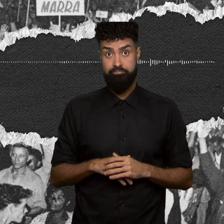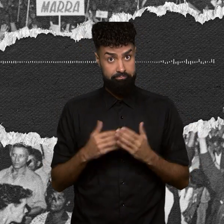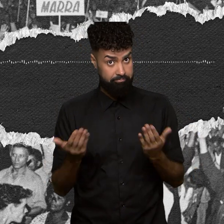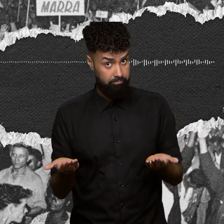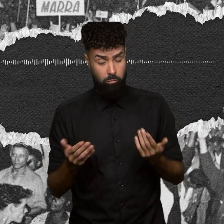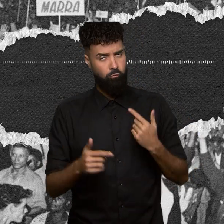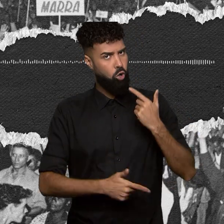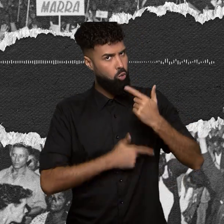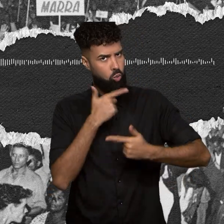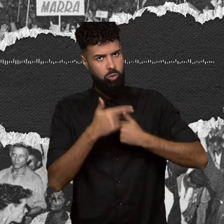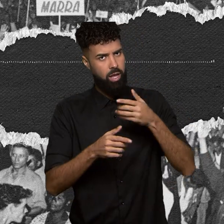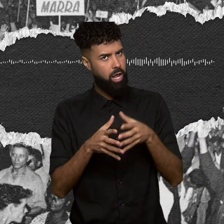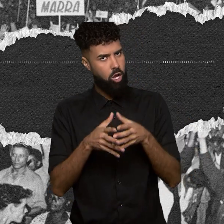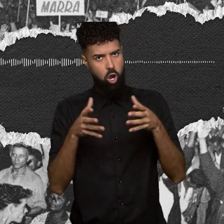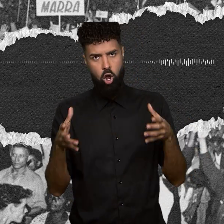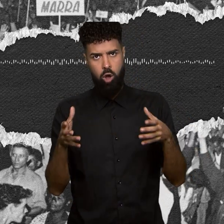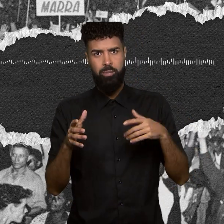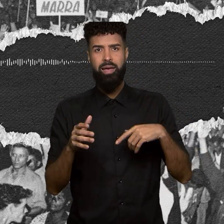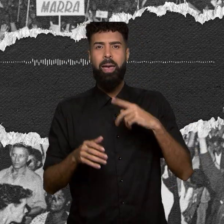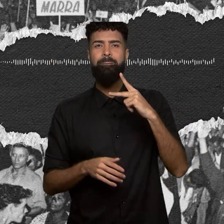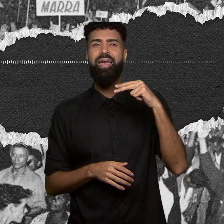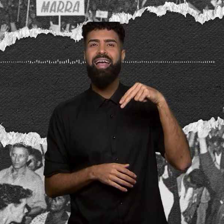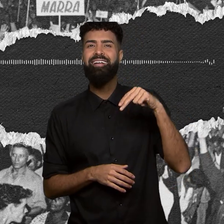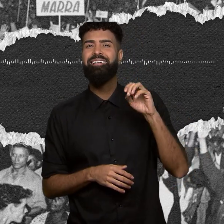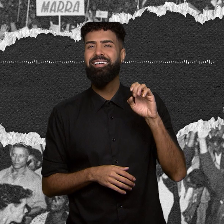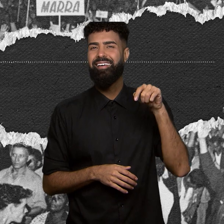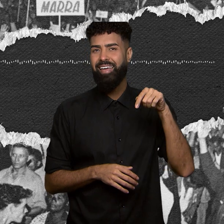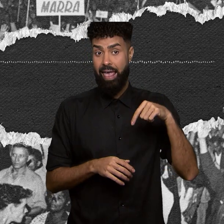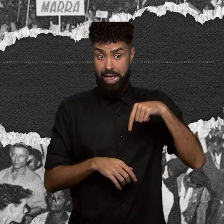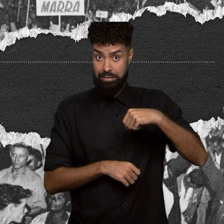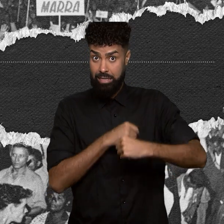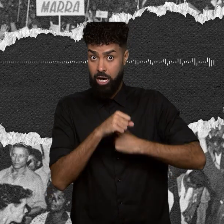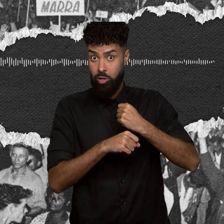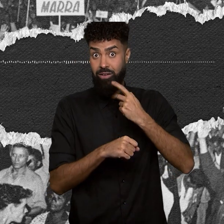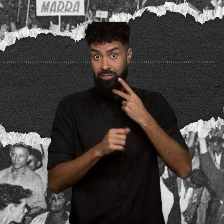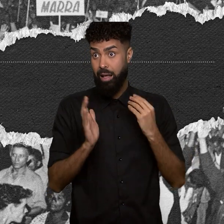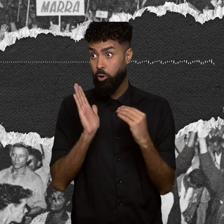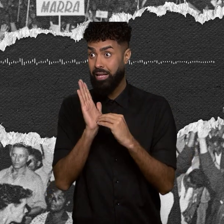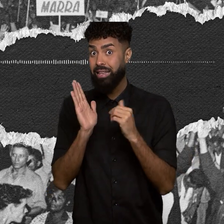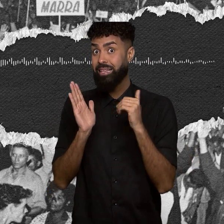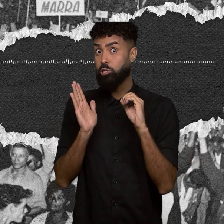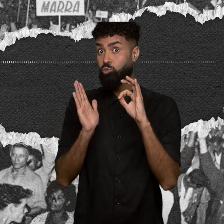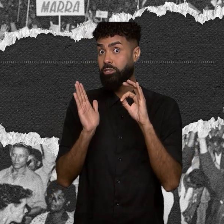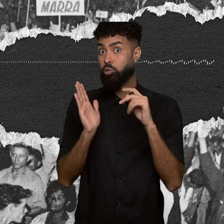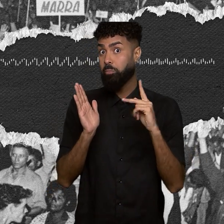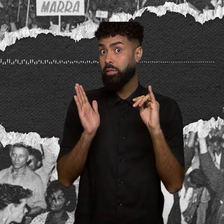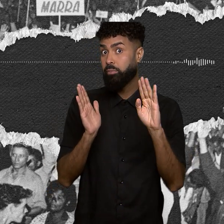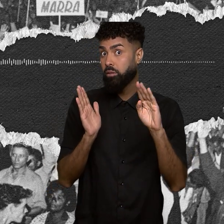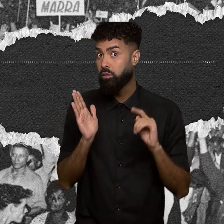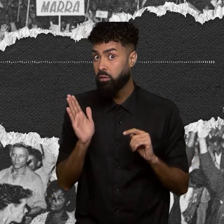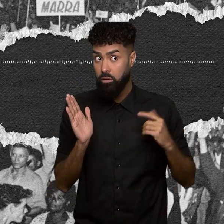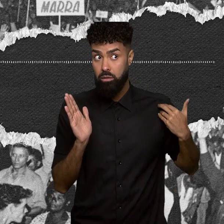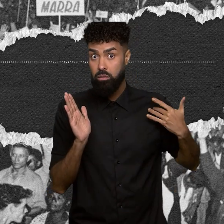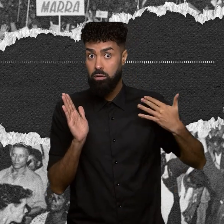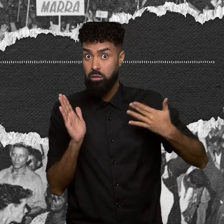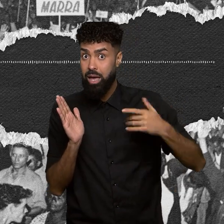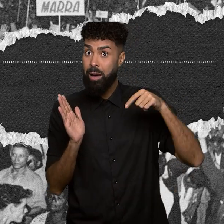Nacional de Educação, que vai até esse ano colocar como meta 10% do PIB. E olha, não estamos nem perto disso.